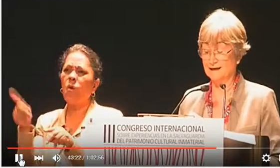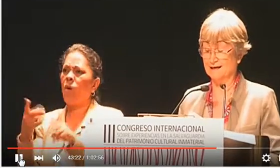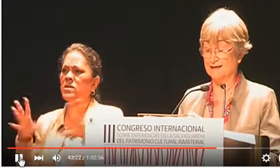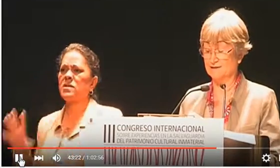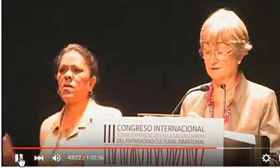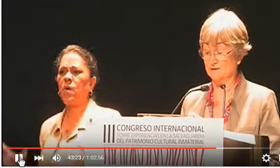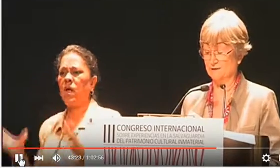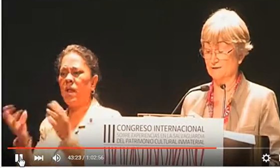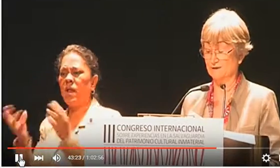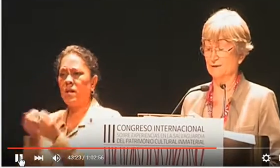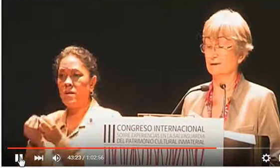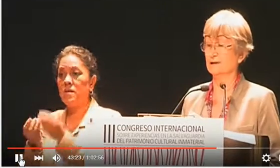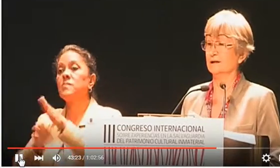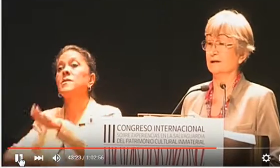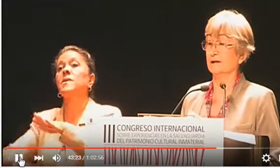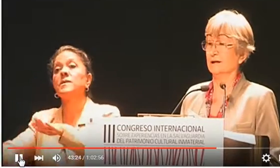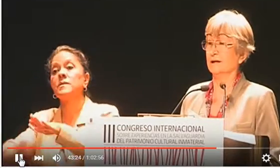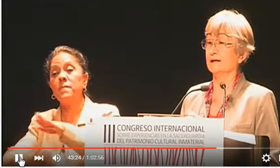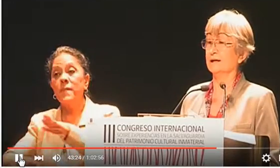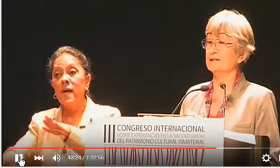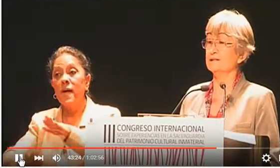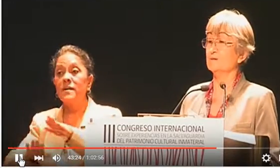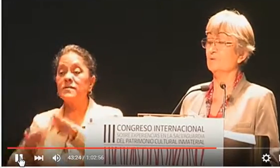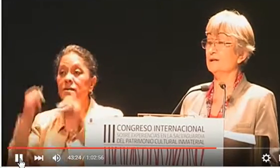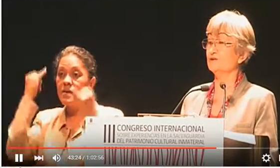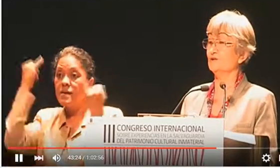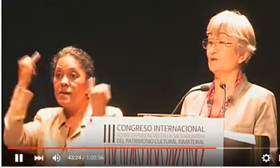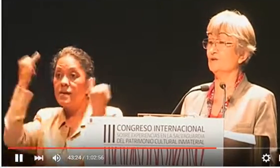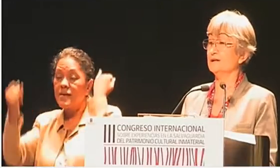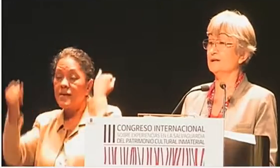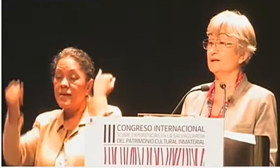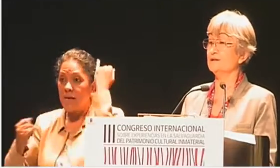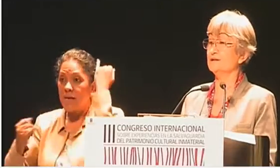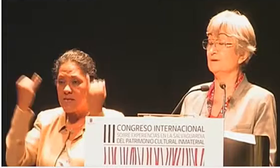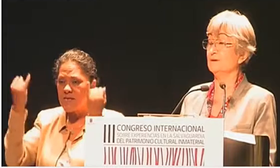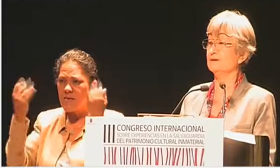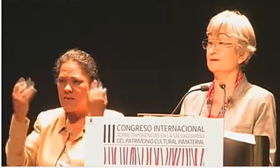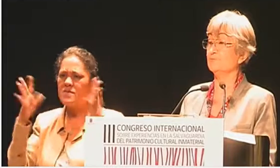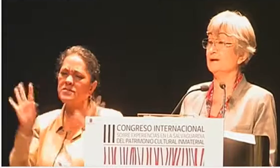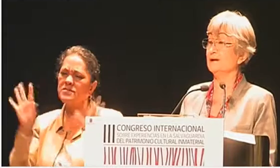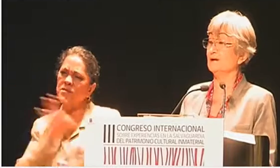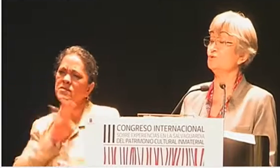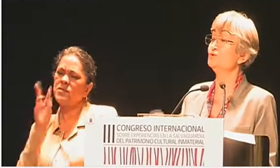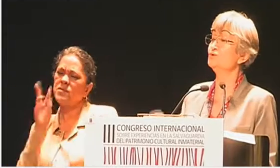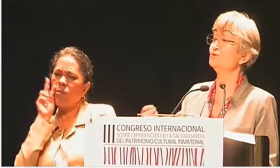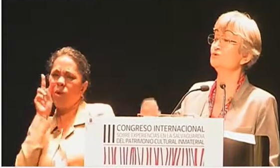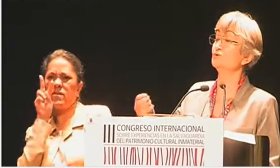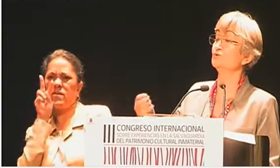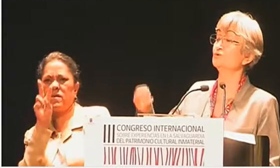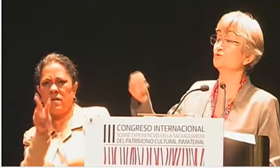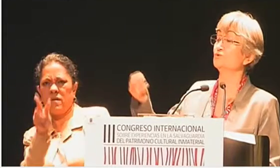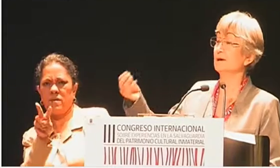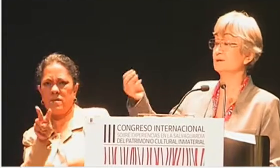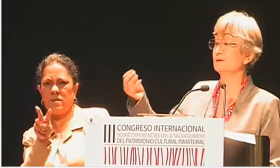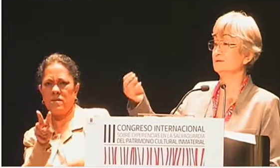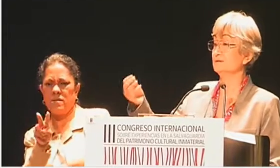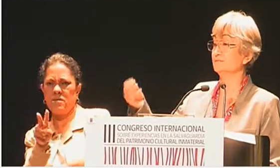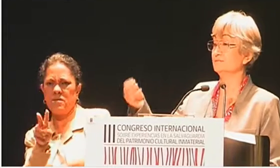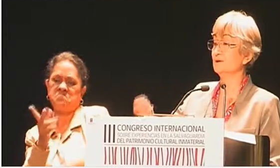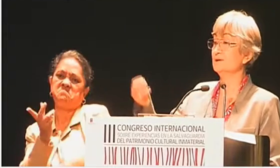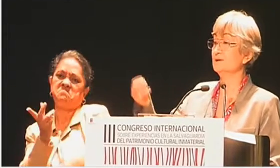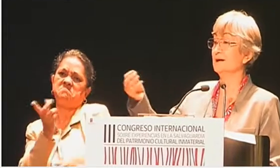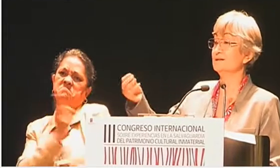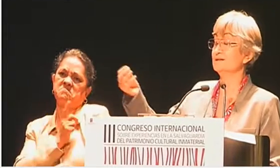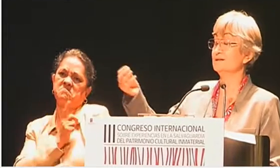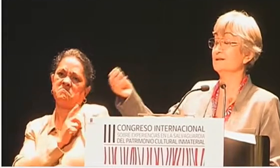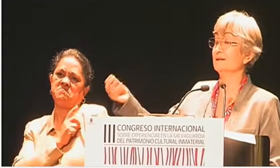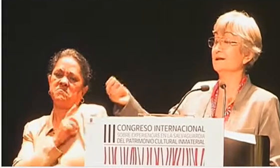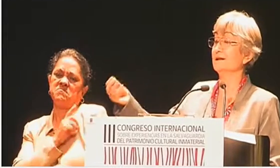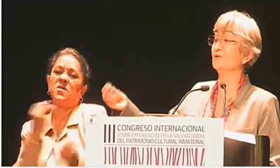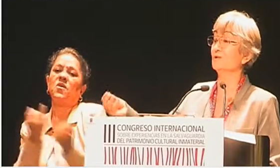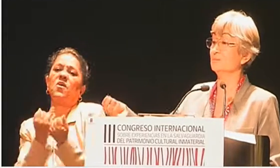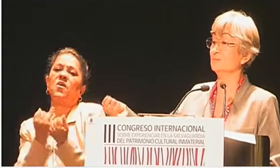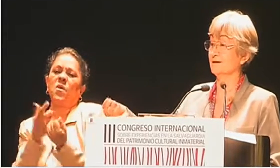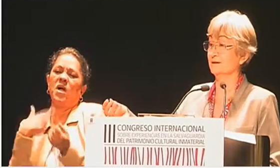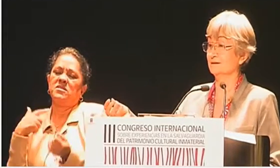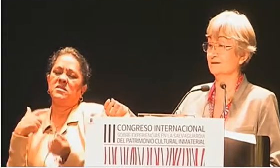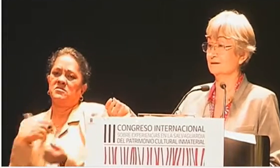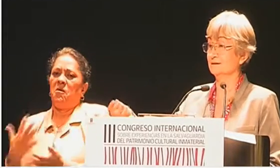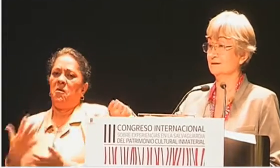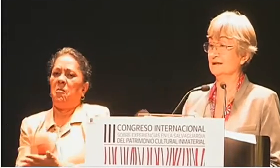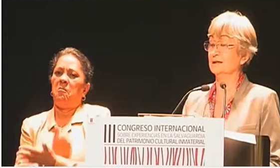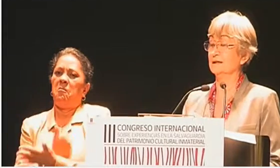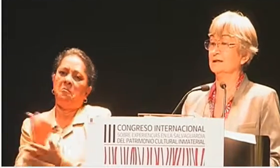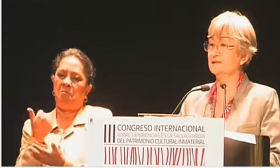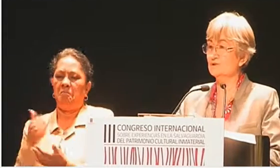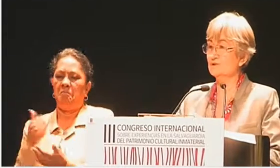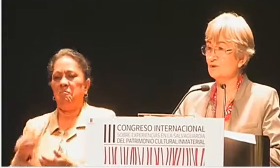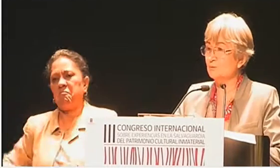a la creación, que se puede tomar simplemente para usufructuar para una ganancia económica.